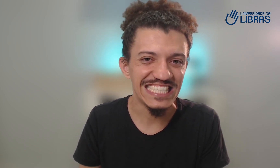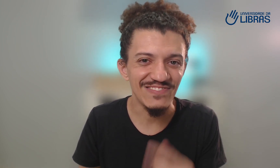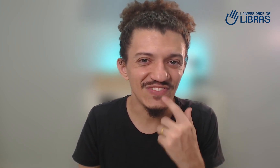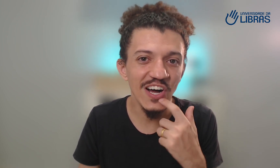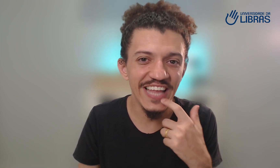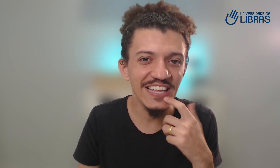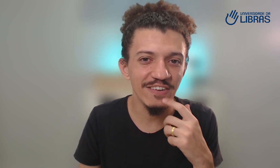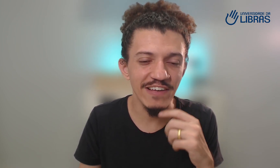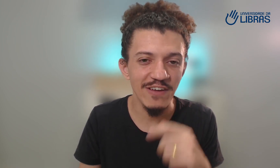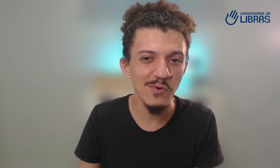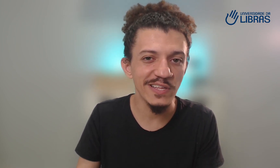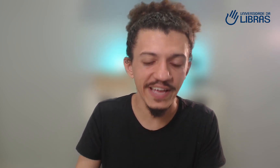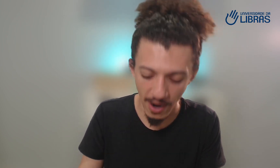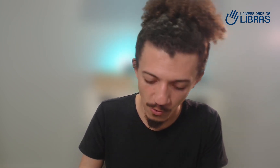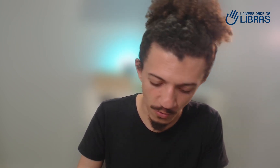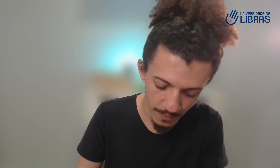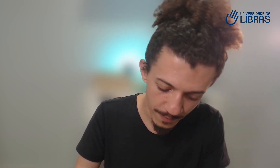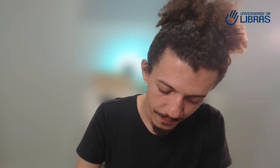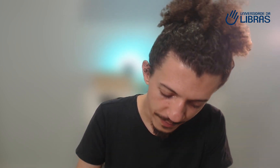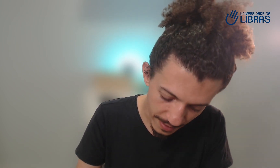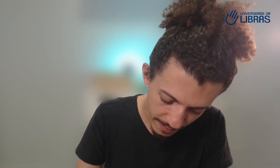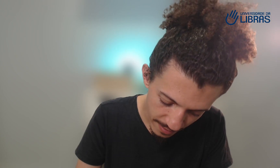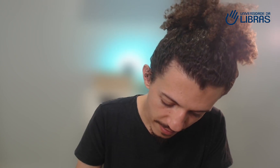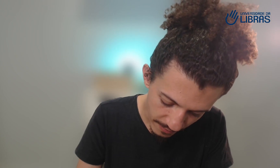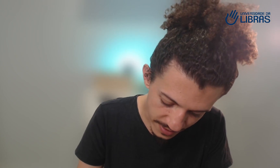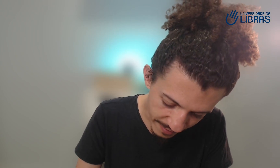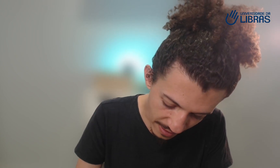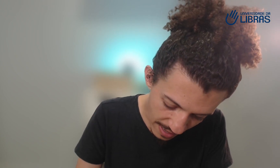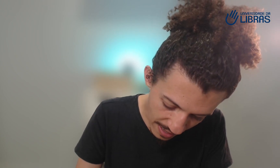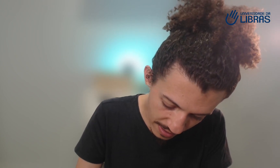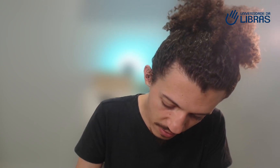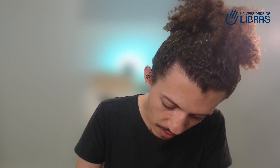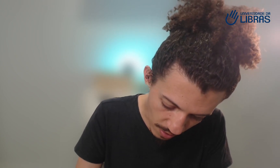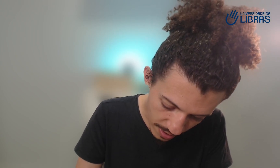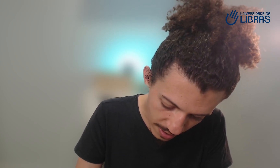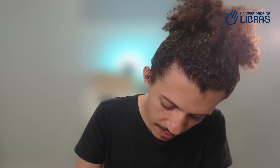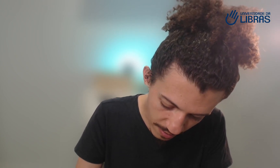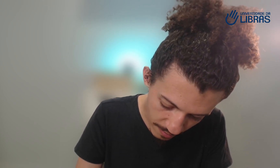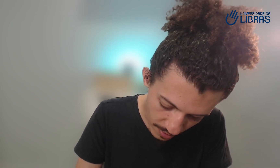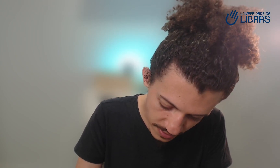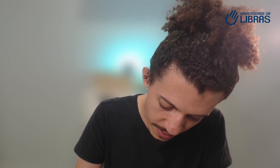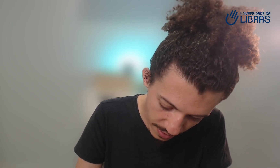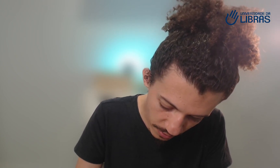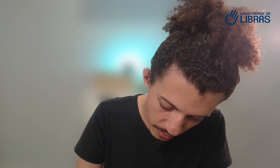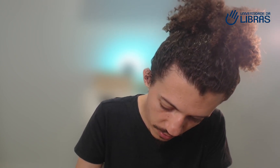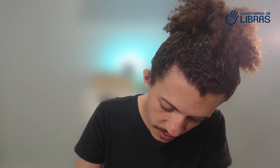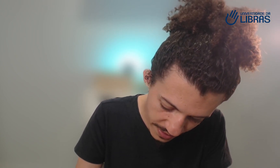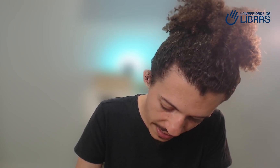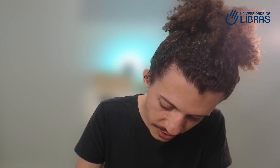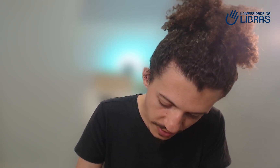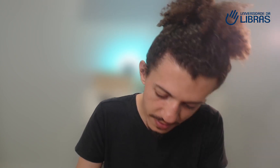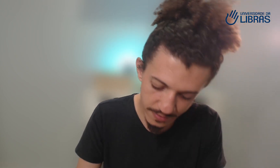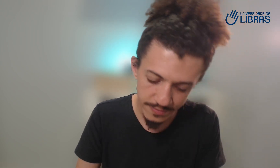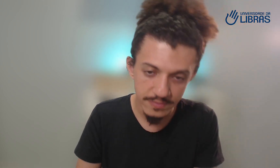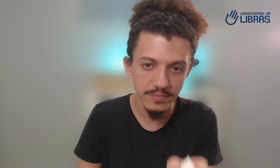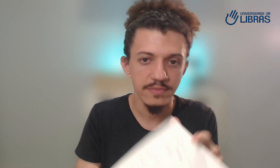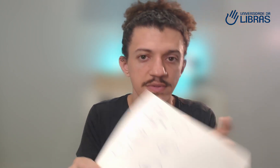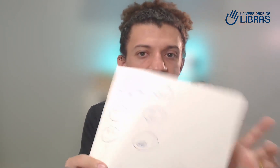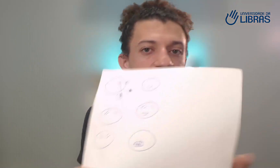Está mordendo, né? Vai morder algo. Você vai lá e coloca mostrando os dentes. Dessa